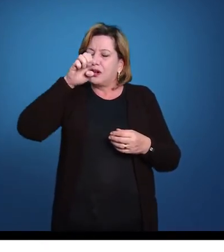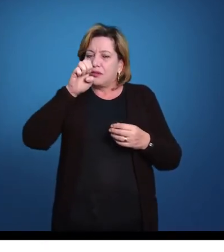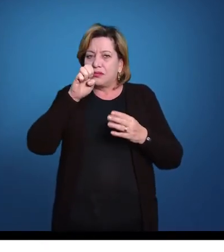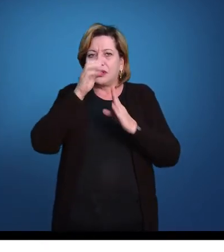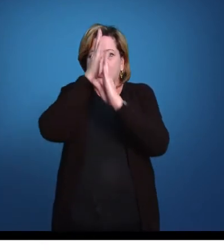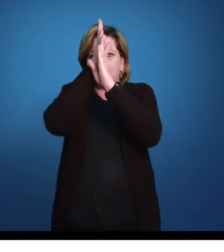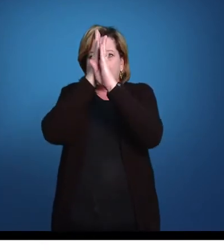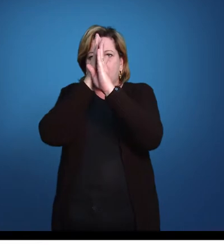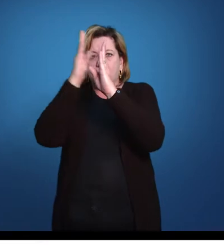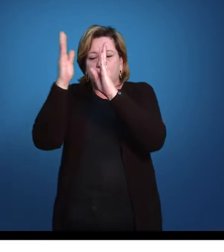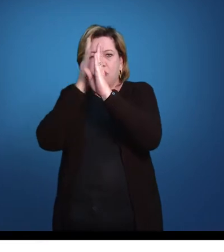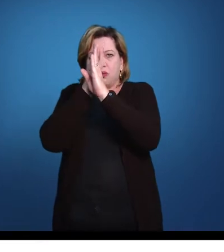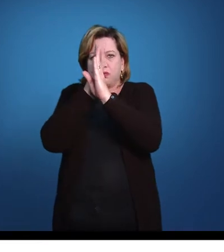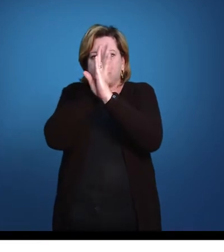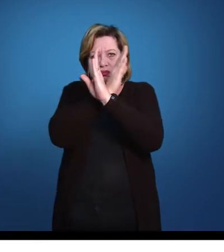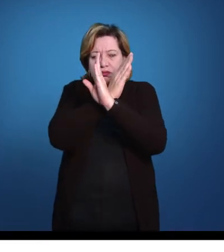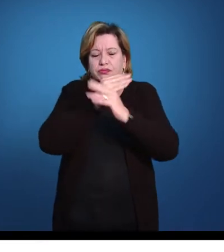animal deuterostômio.